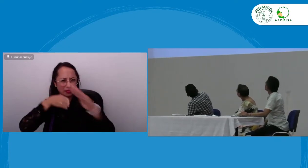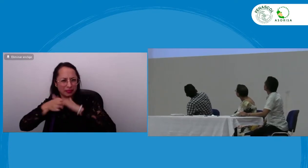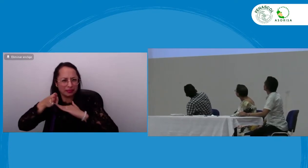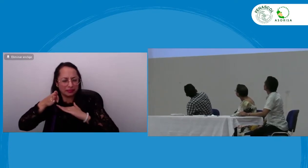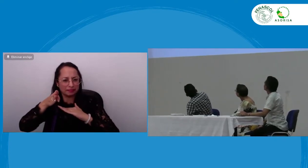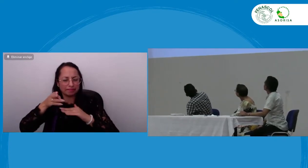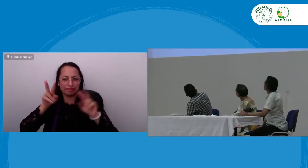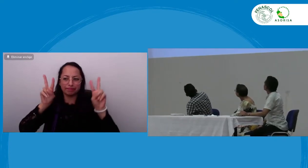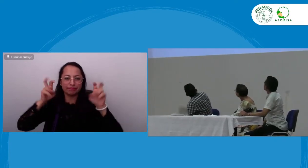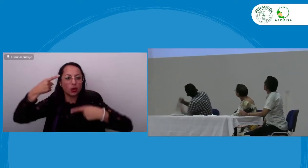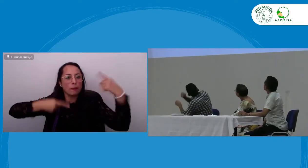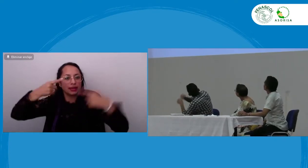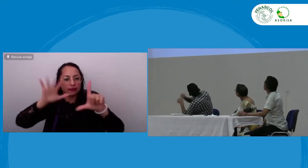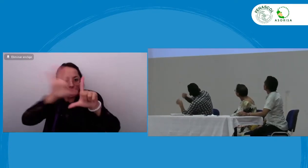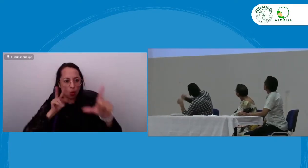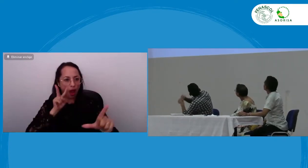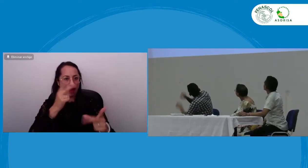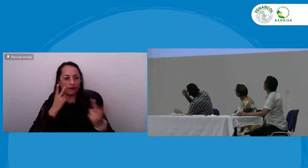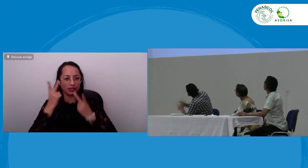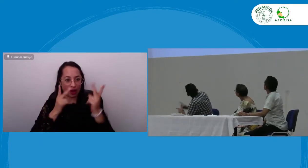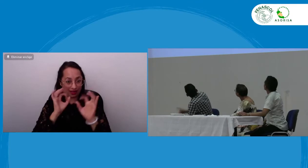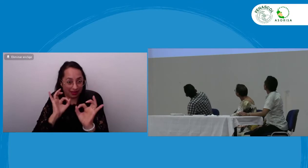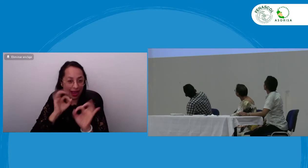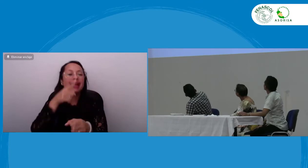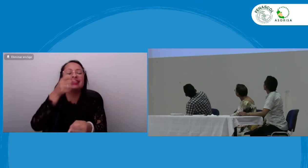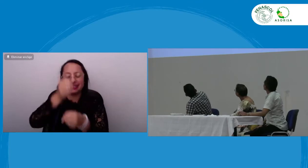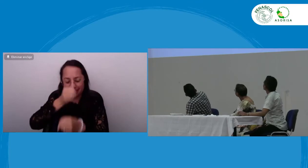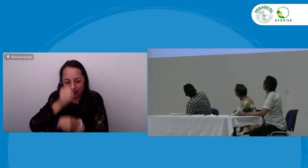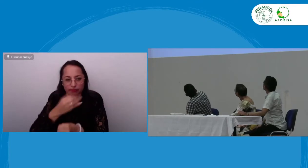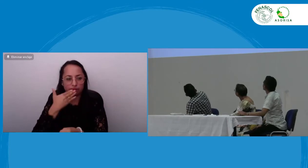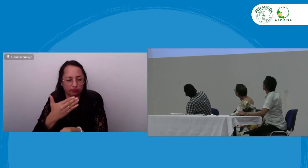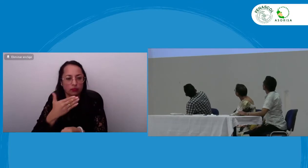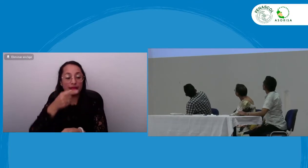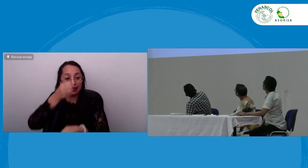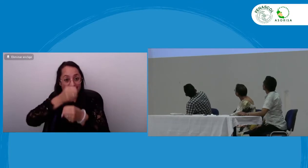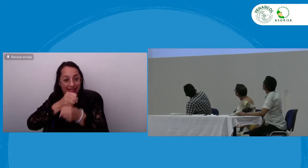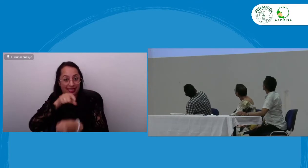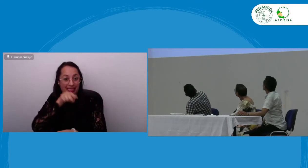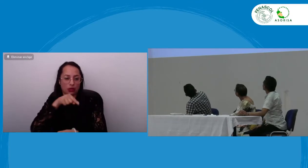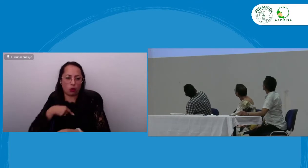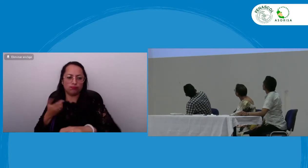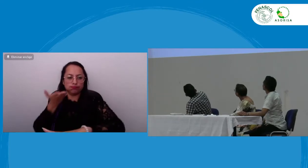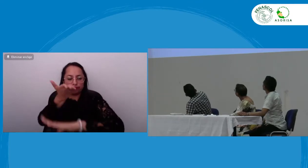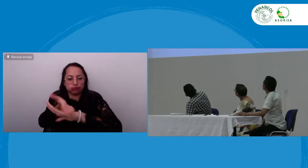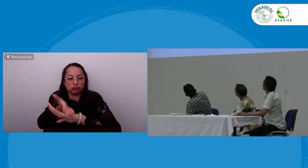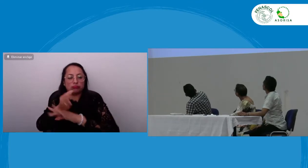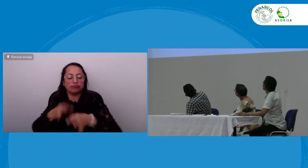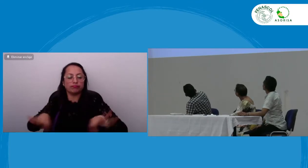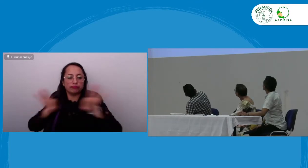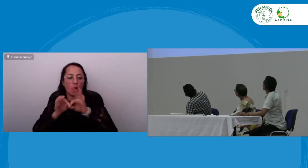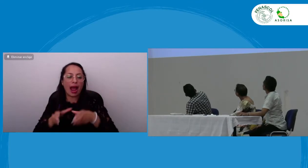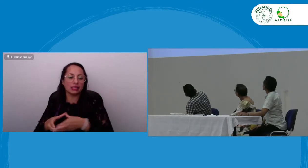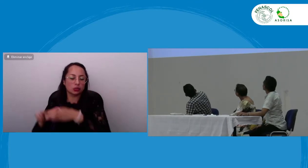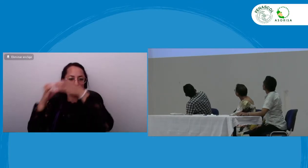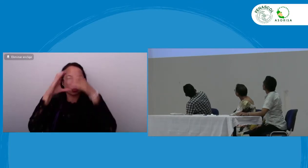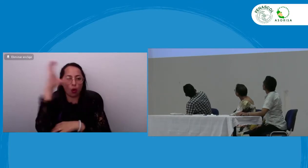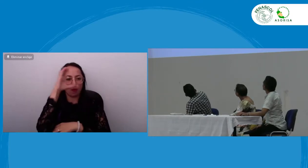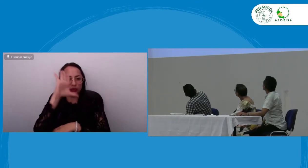hablar de accesibilidad y todo lo que hablábamos de lo visual en términos laborales si ese es un trabajo que se ha hecho para el concurso